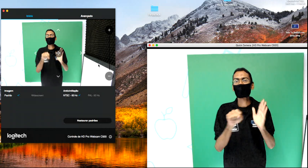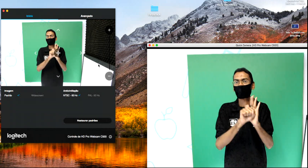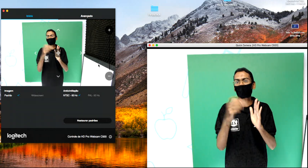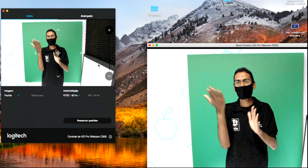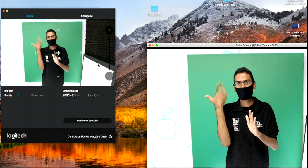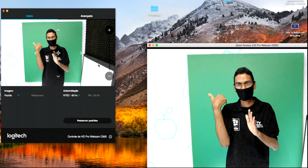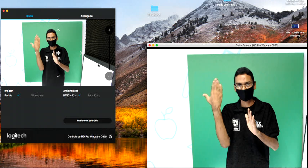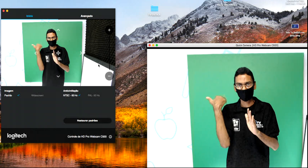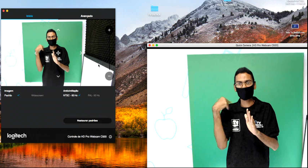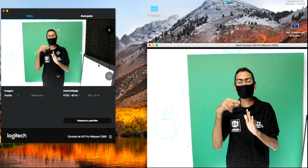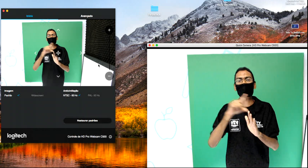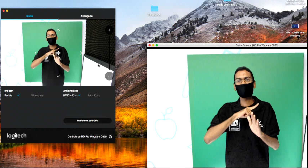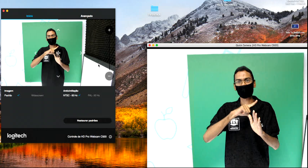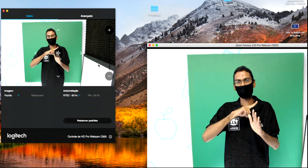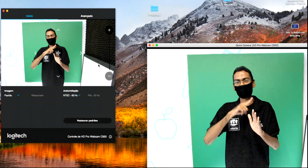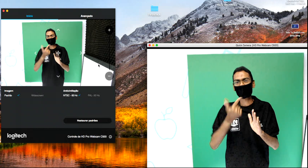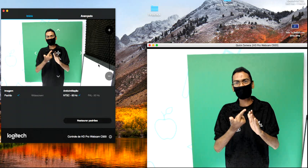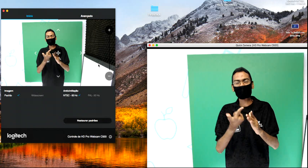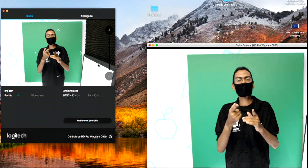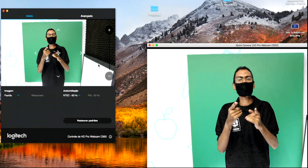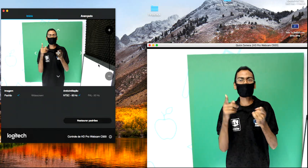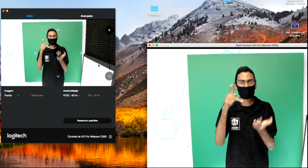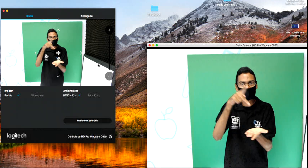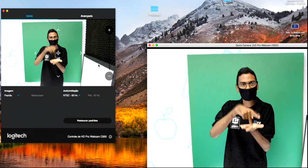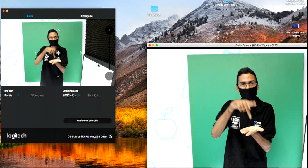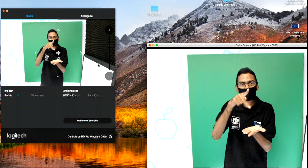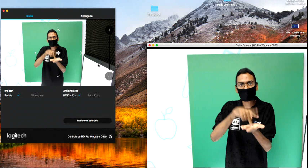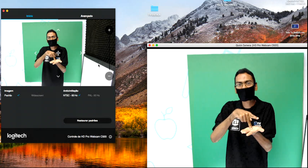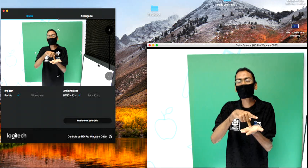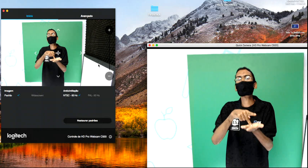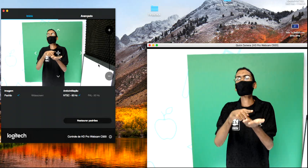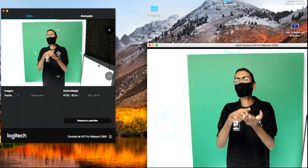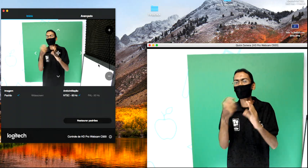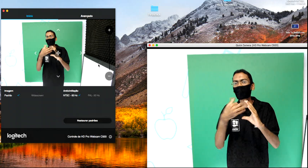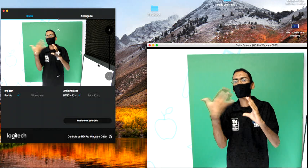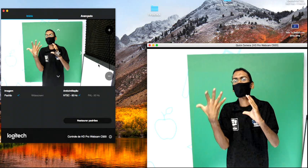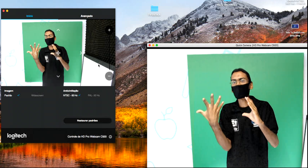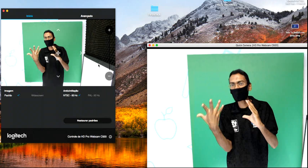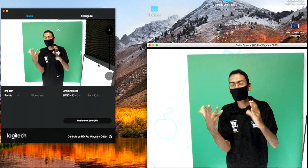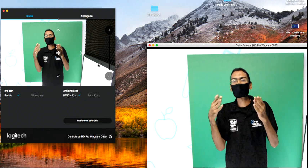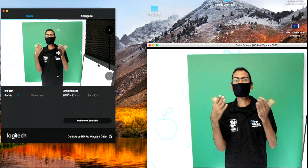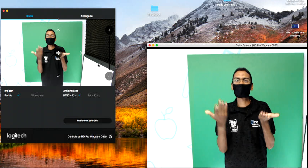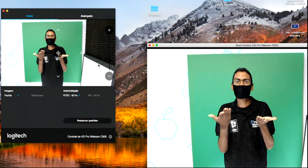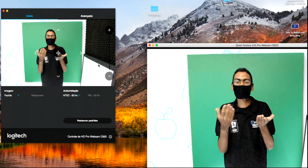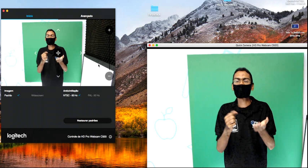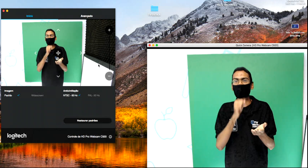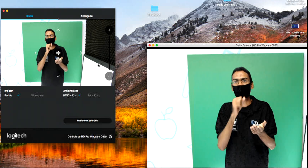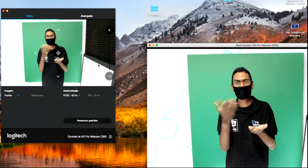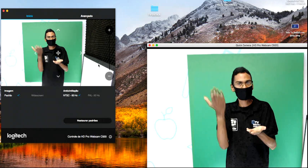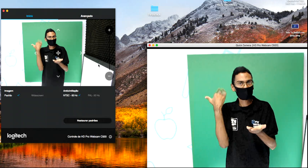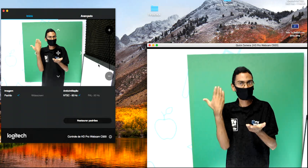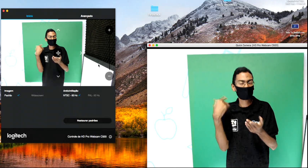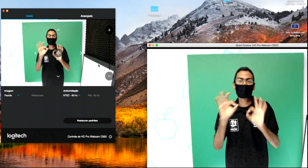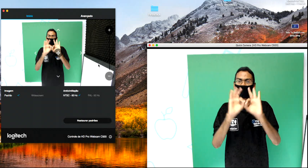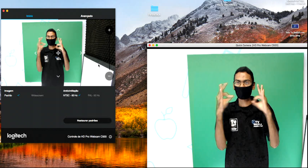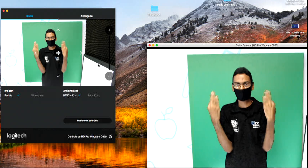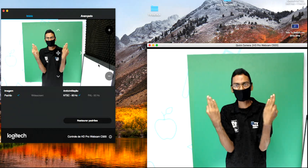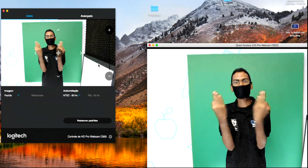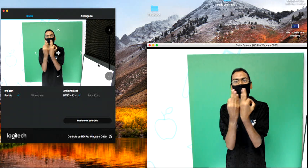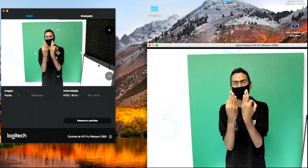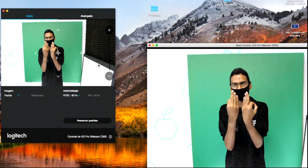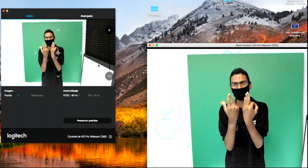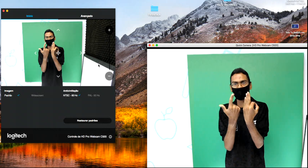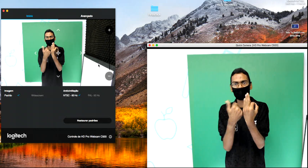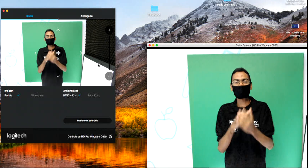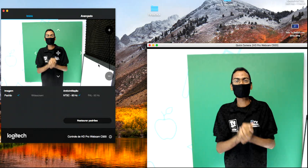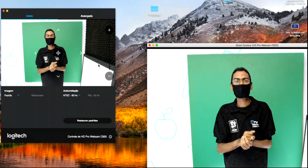nas atuais famílias pós-modernas. Muitas famílias trazem costumes de muito tempo e ainda